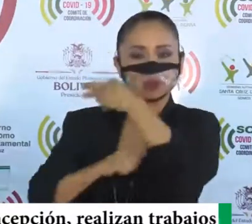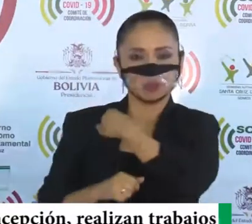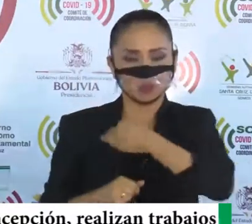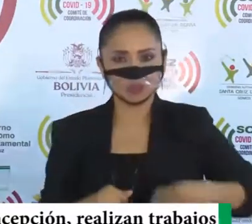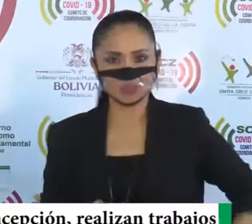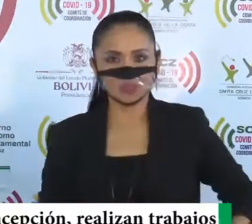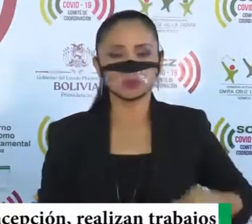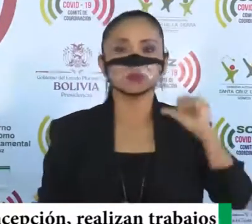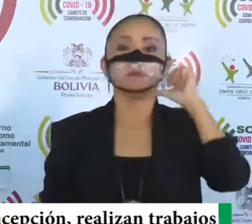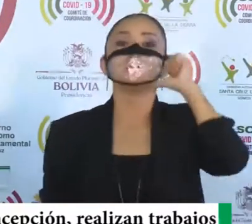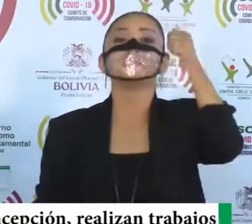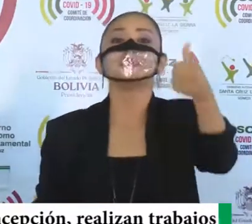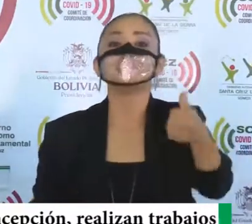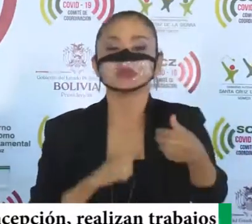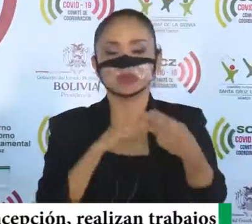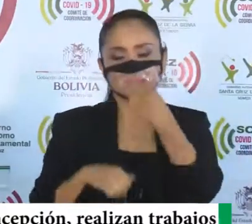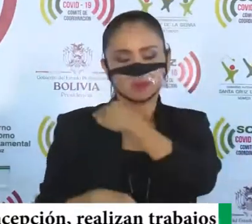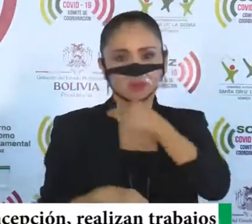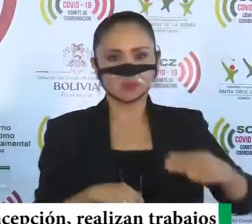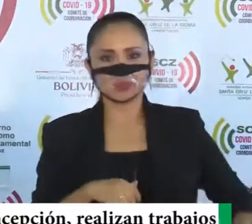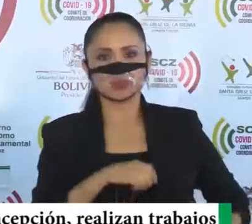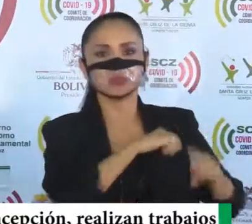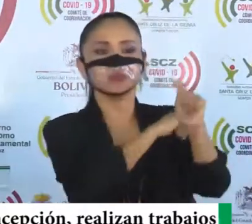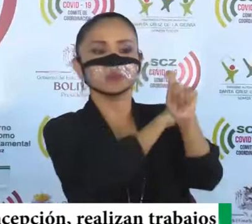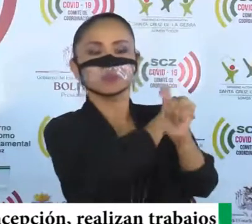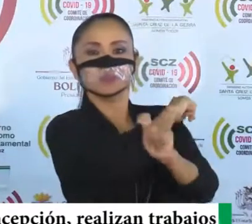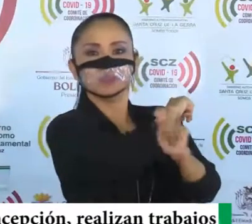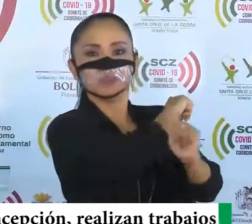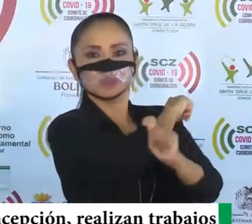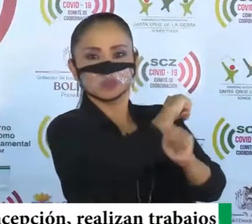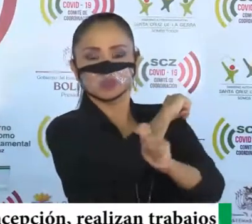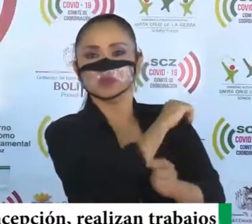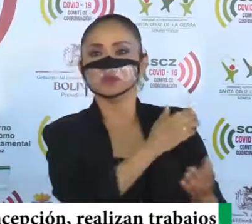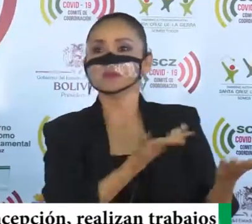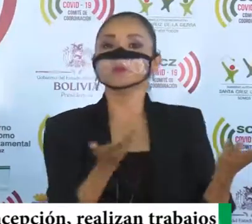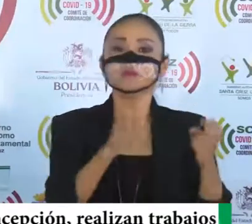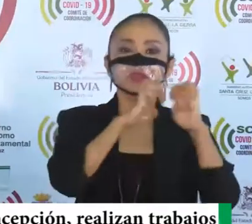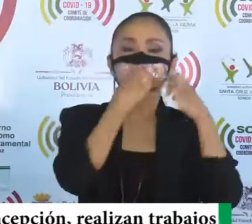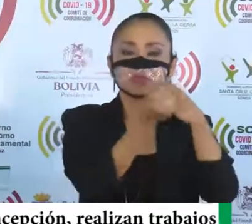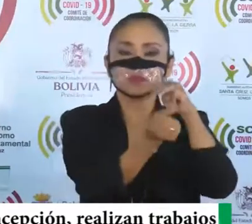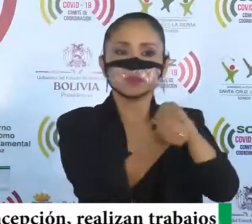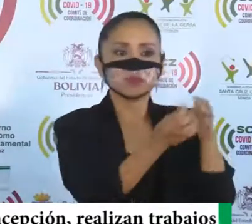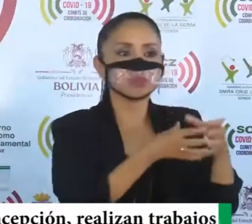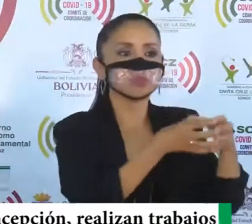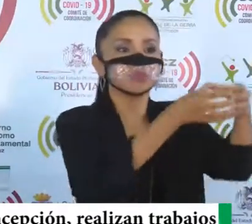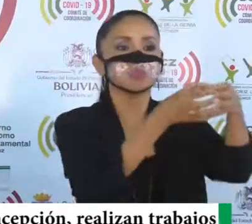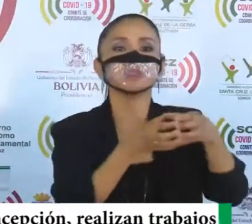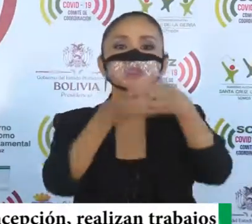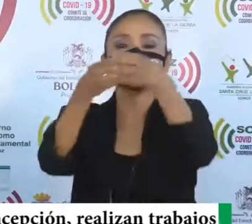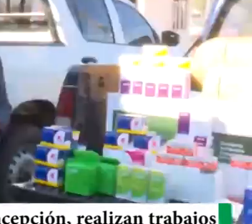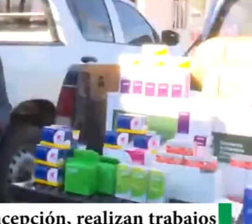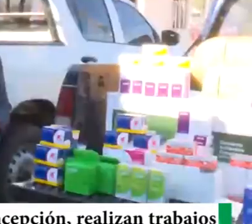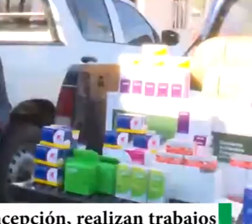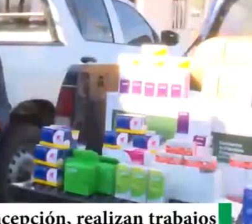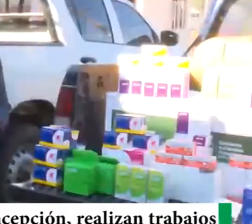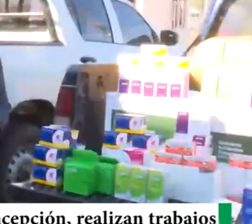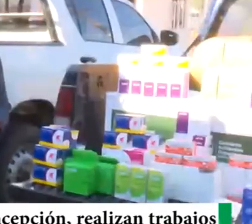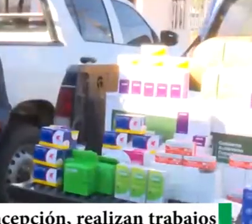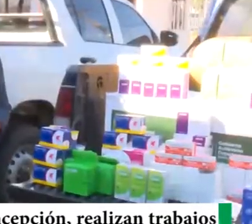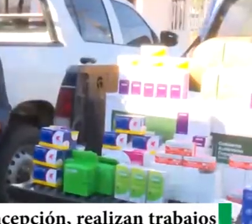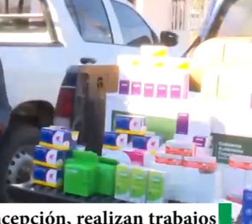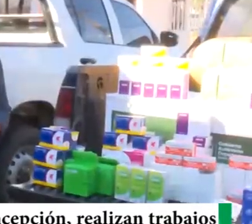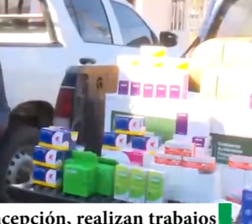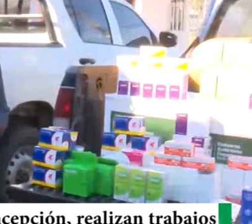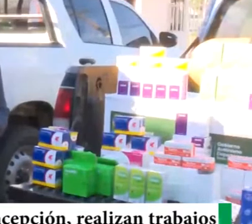y asimismo estaremos mañana en el municipio del Torno, llevando nuestras brigadas médicas, llevando los medicamentos, para que nuestra gente pueda